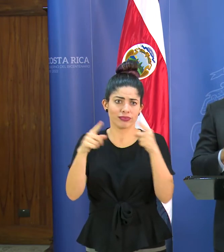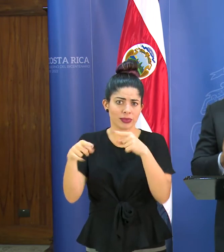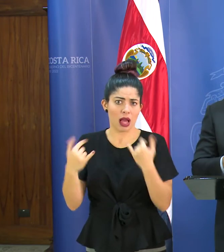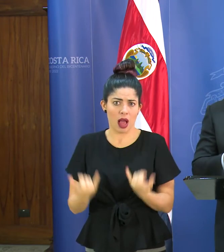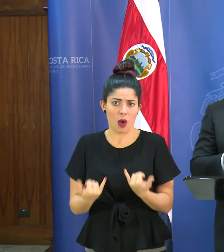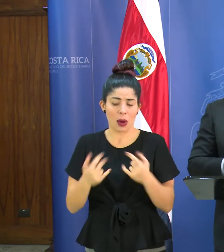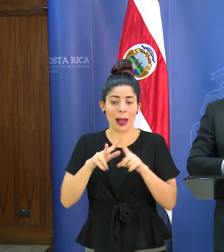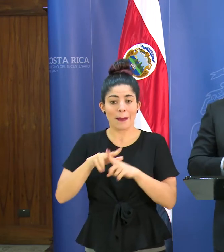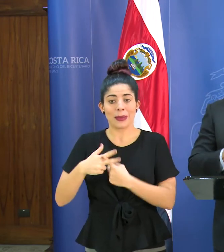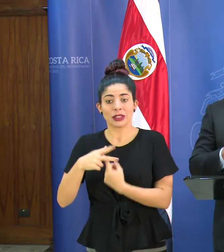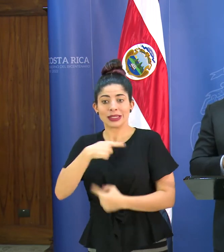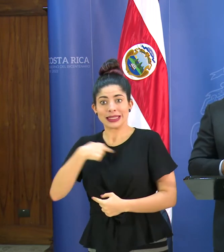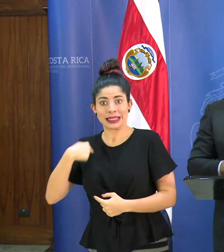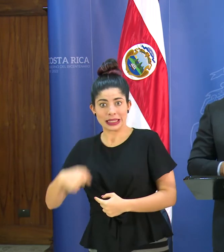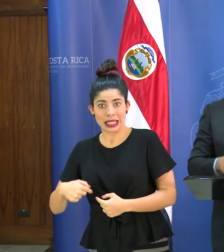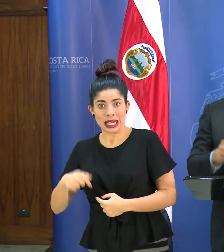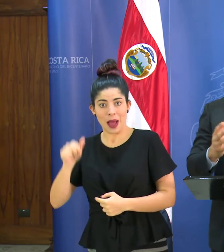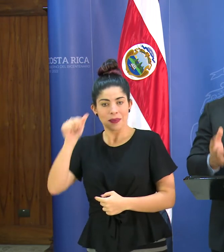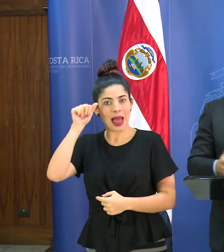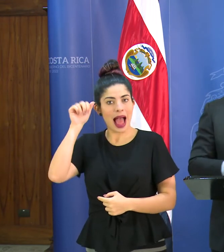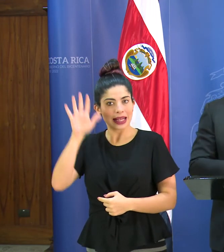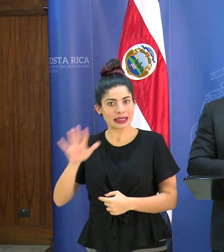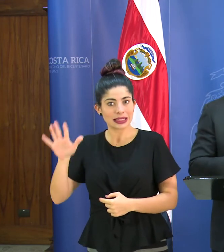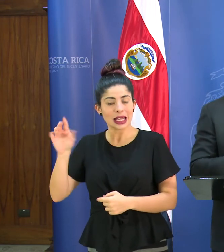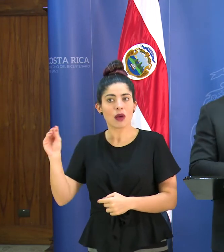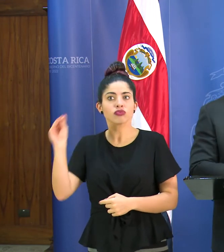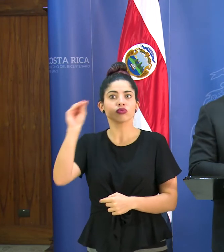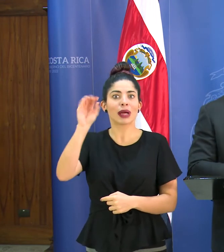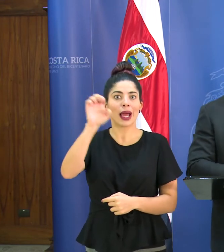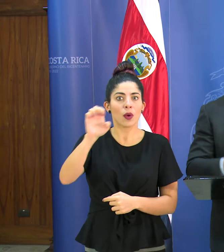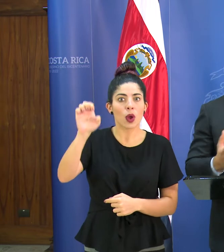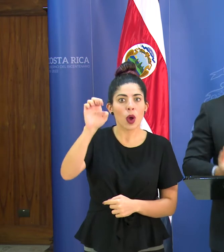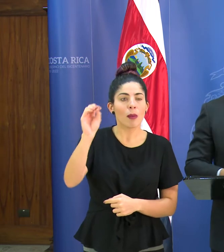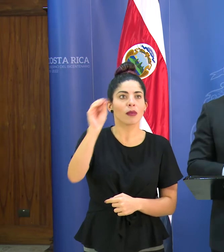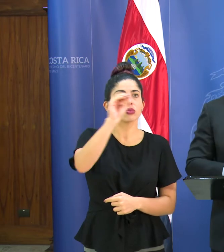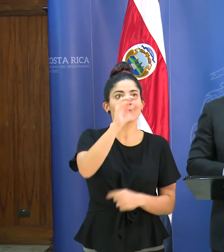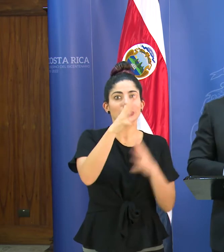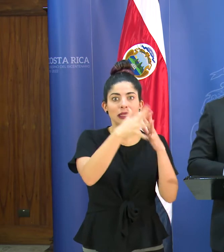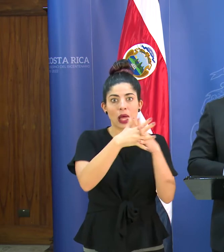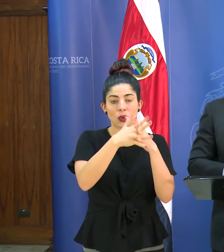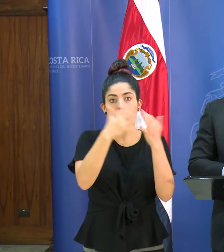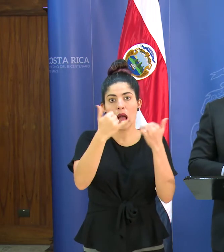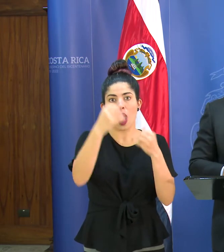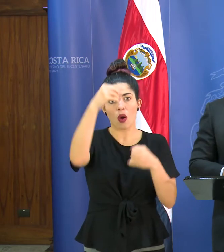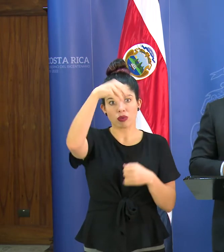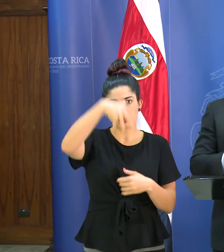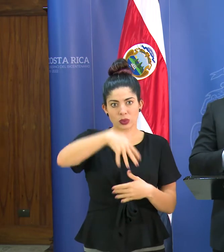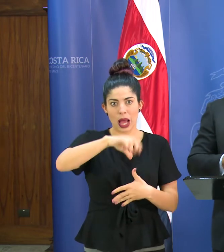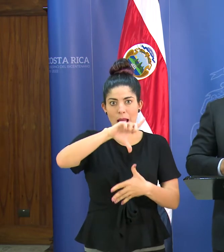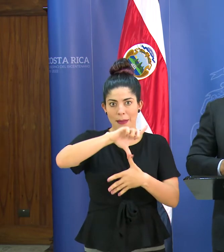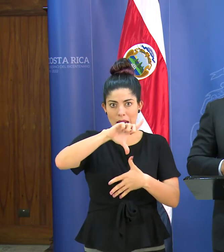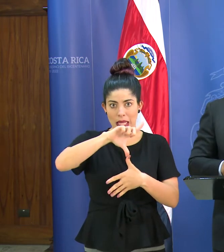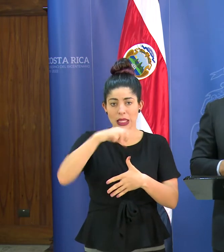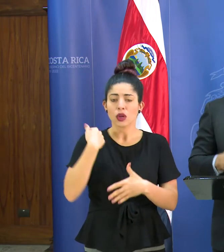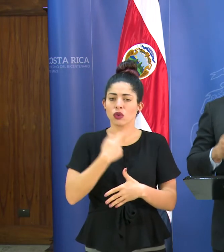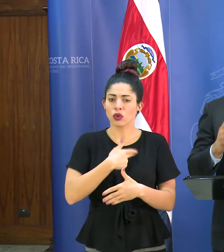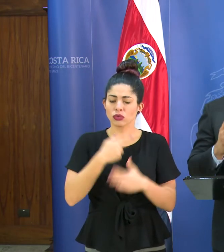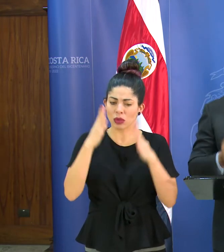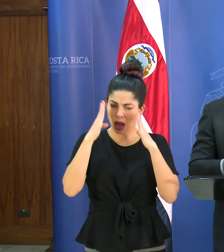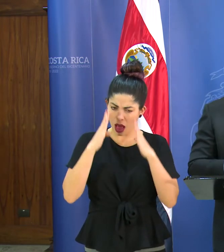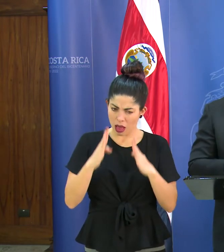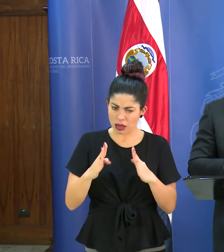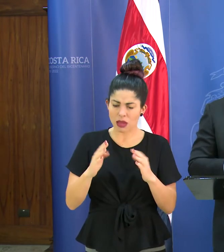decir, inició en China, en Asia, se ha trasladado a Europa, a los Estados Unidos, y ahora está llegando a América Latina. Y lo estamos atendiendo